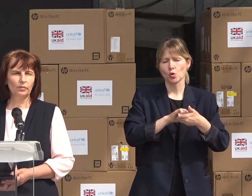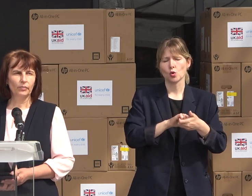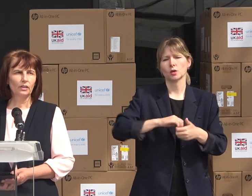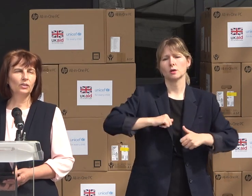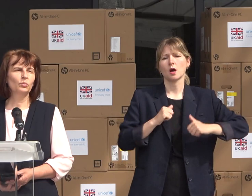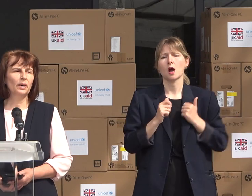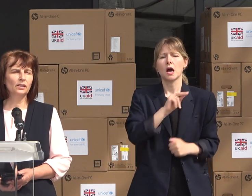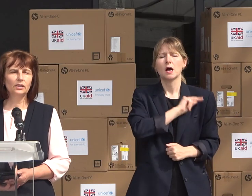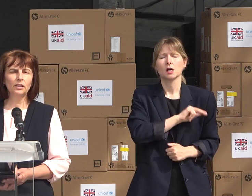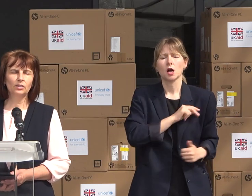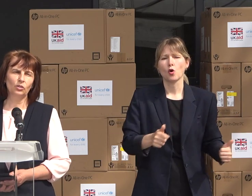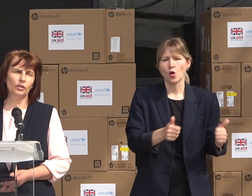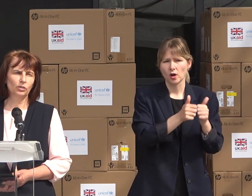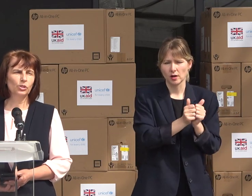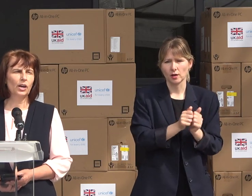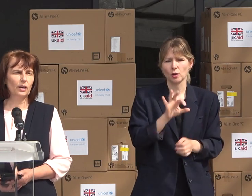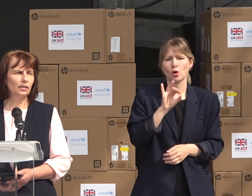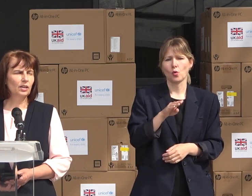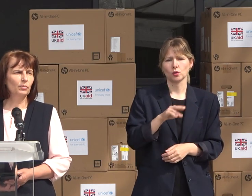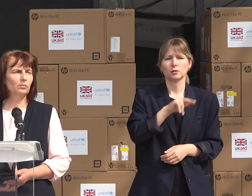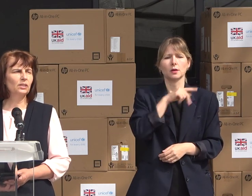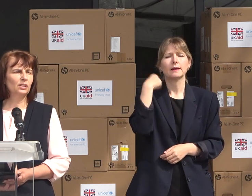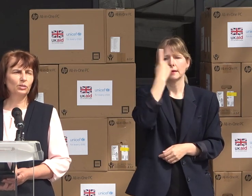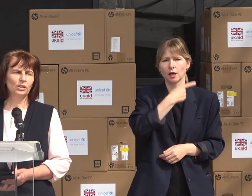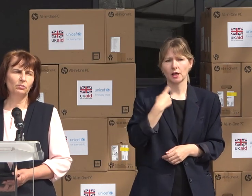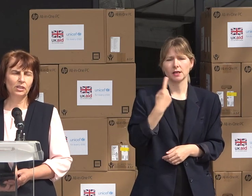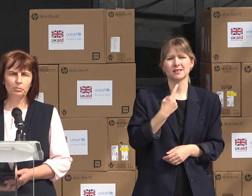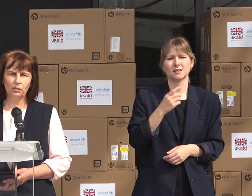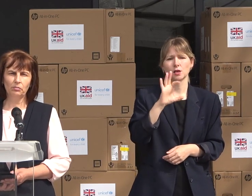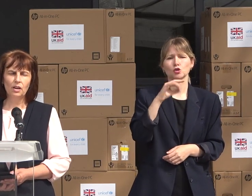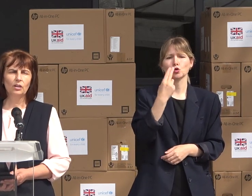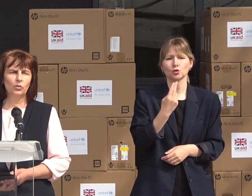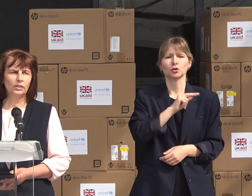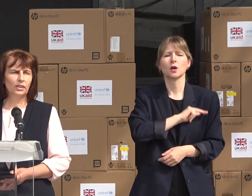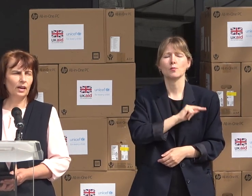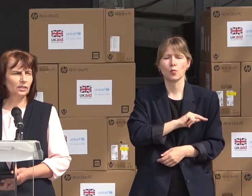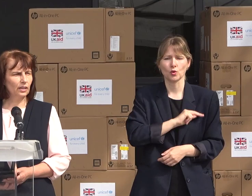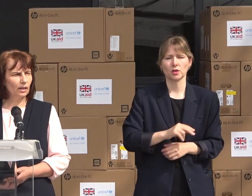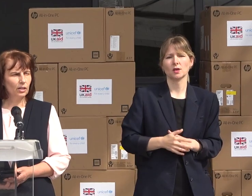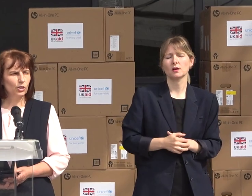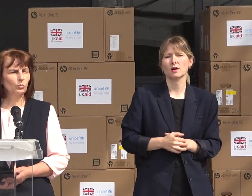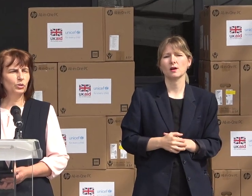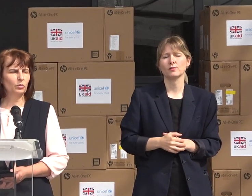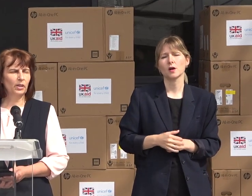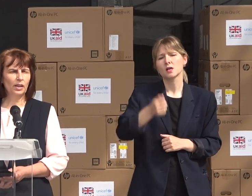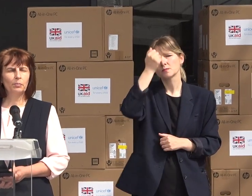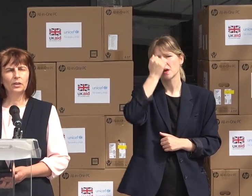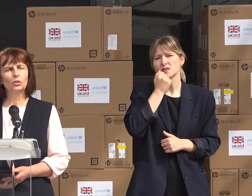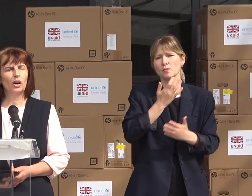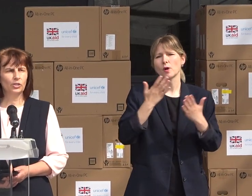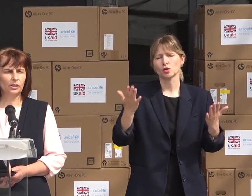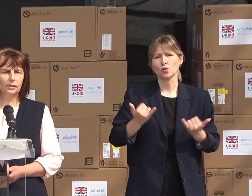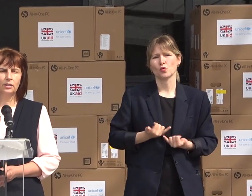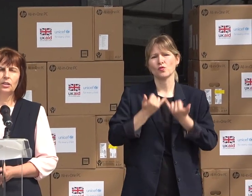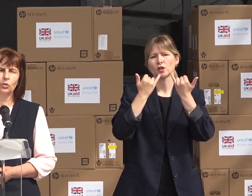colegi. În numele asistenților sociali, permiteți-mi să-mi exprim considerația și mulțumirea